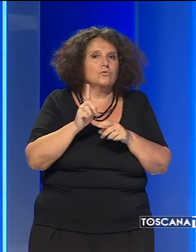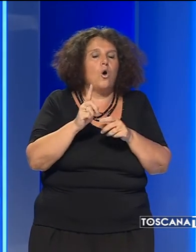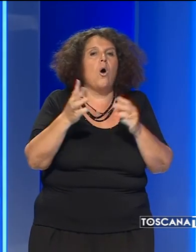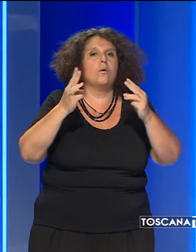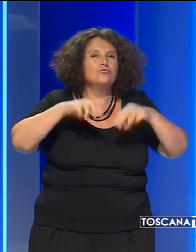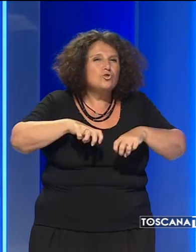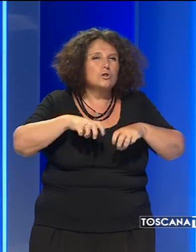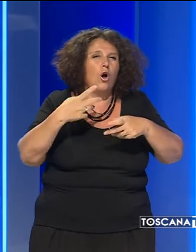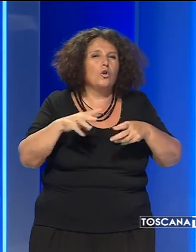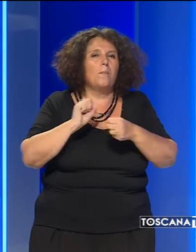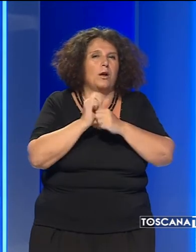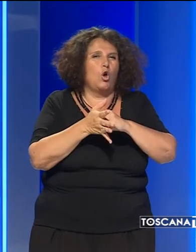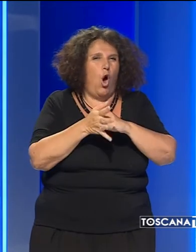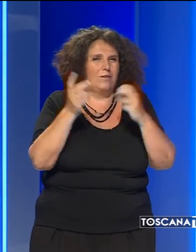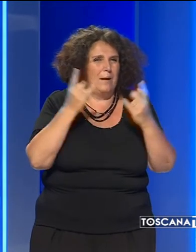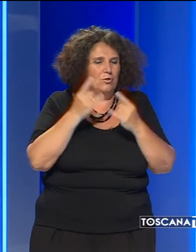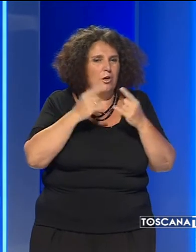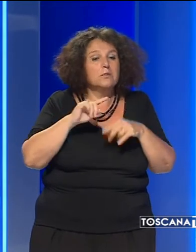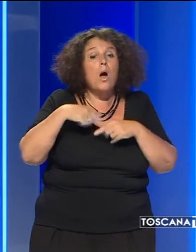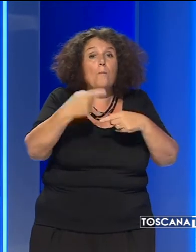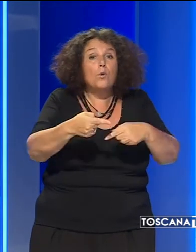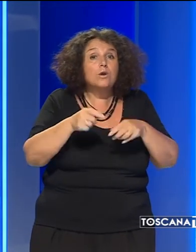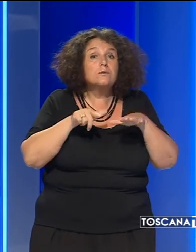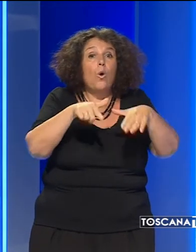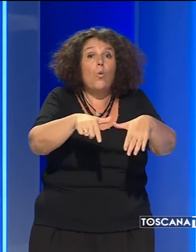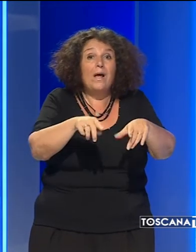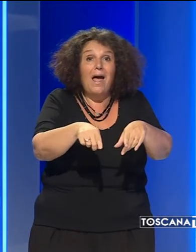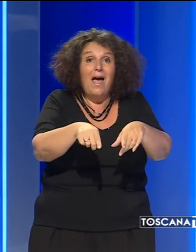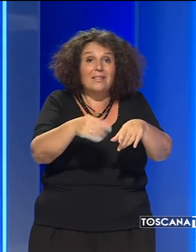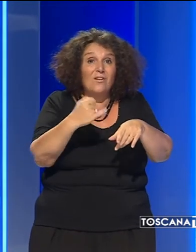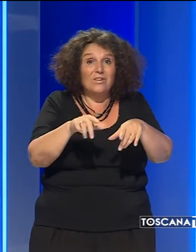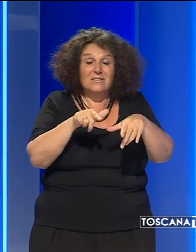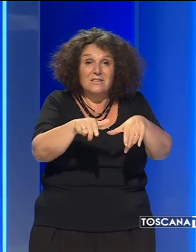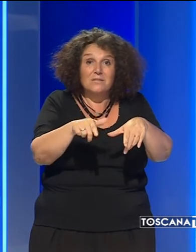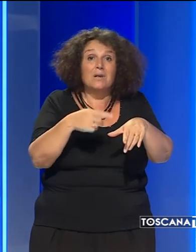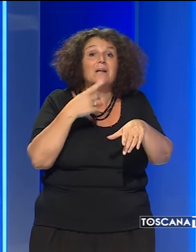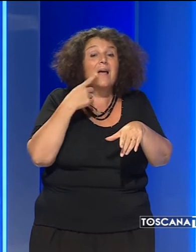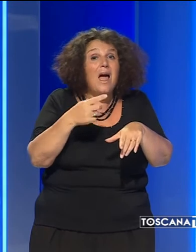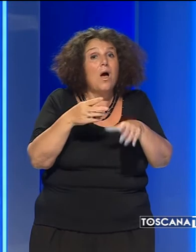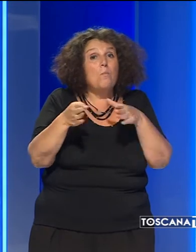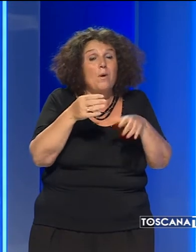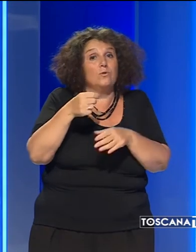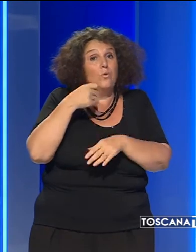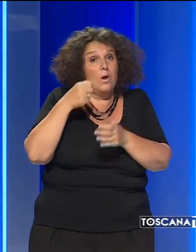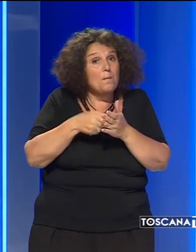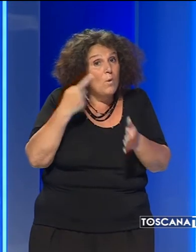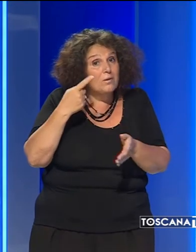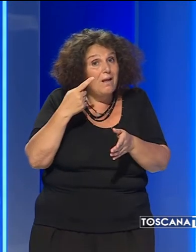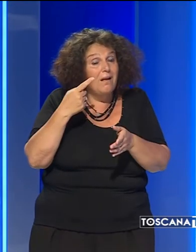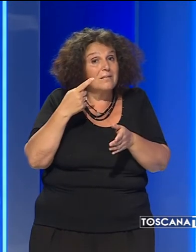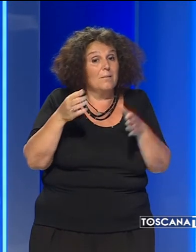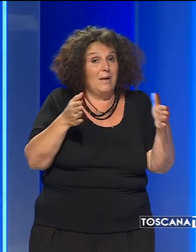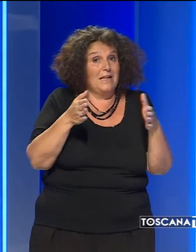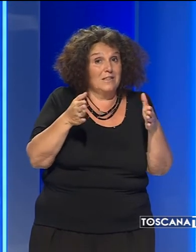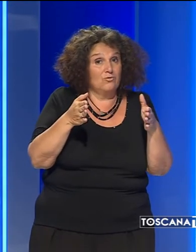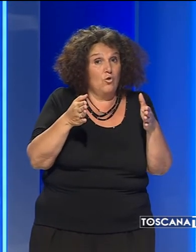Il prossimo weekend, che è legato alle partenze e a un momento significativo della stagione in termini di risultati,